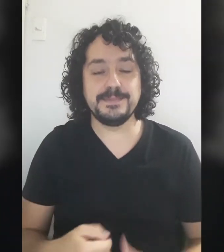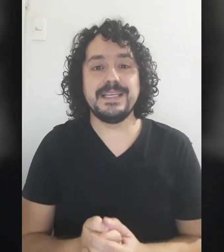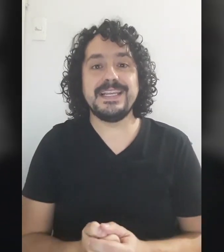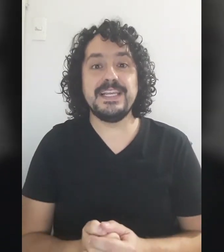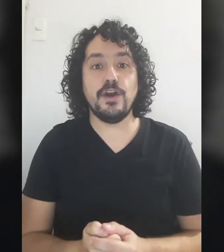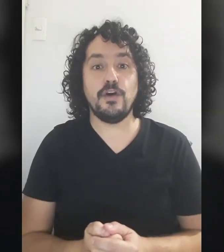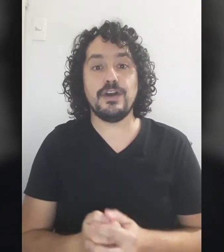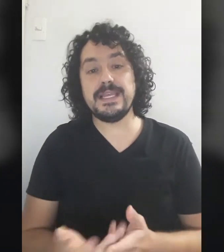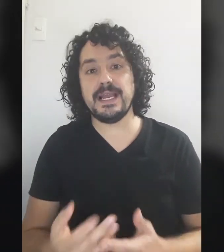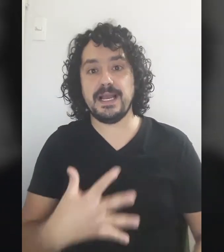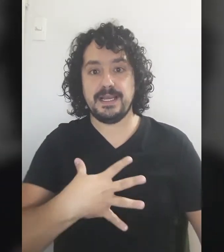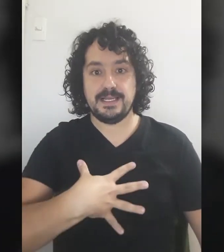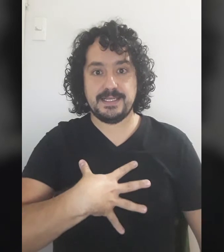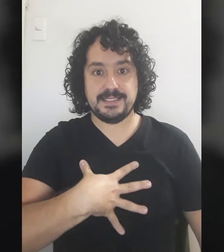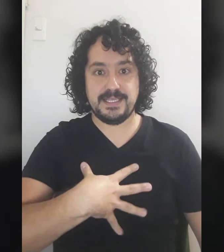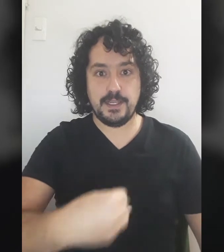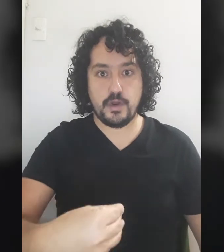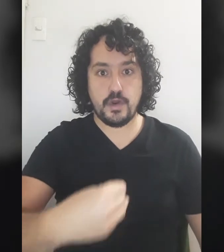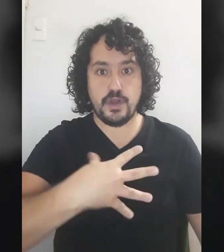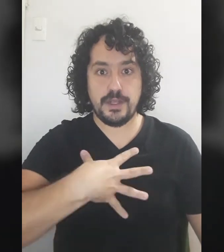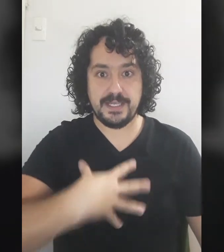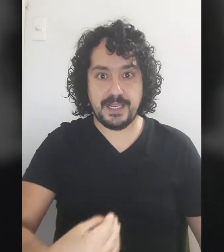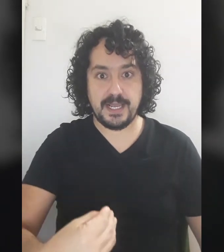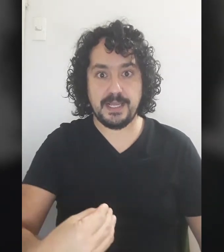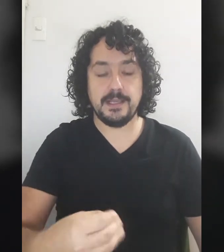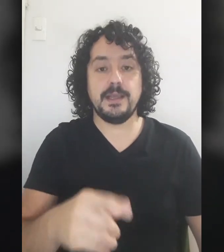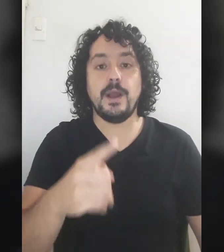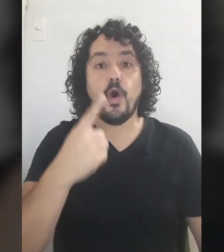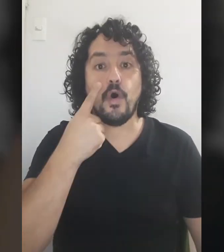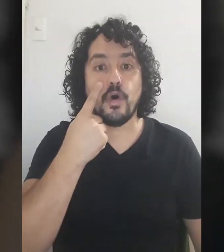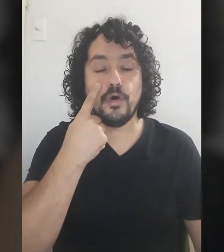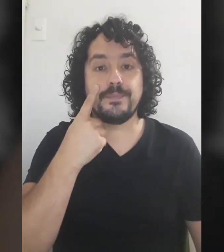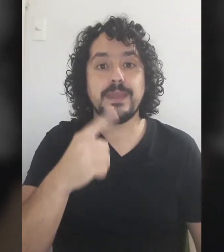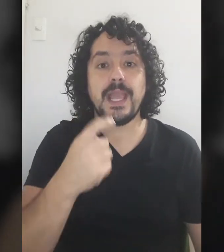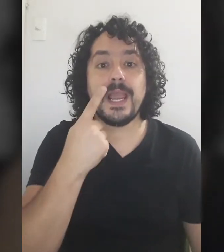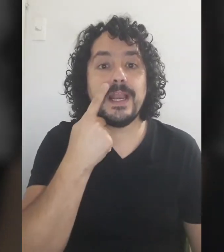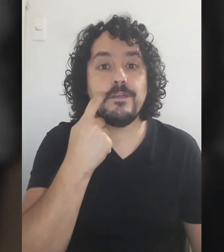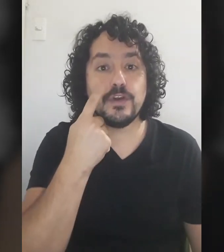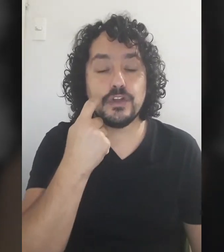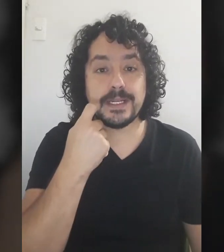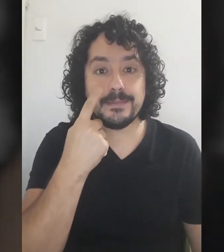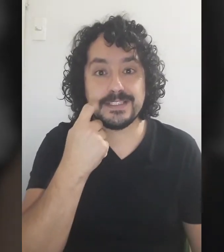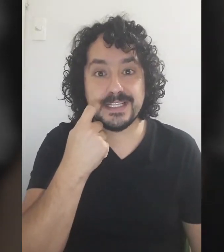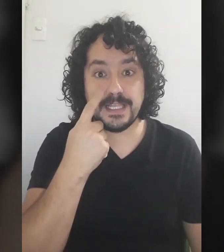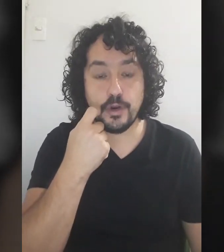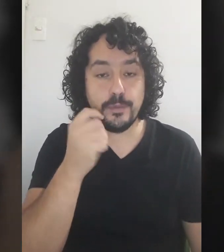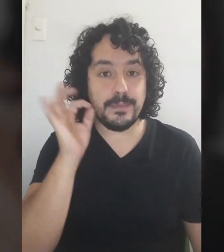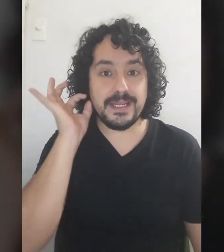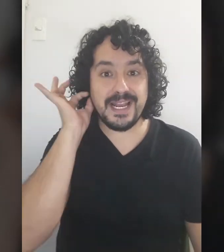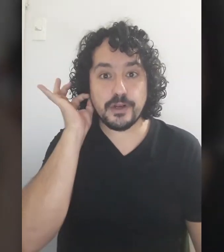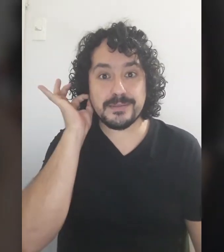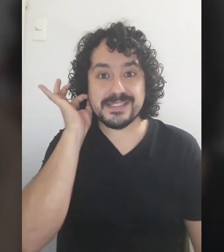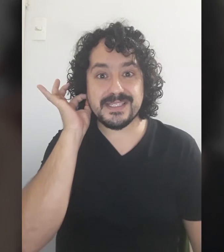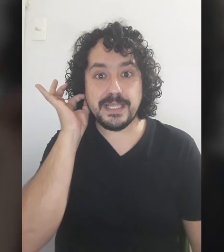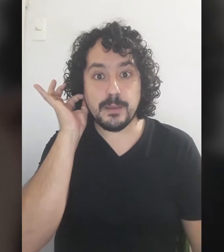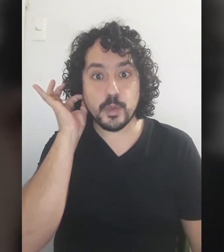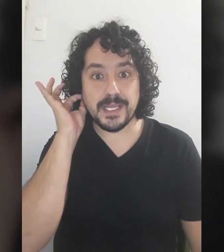Hijo, hija es hijo, hija Ojo El ligote representa al hombre El aro representa a la mujer